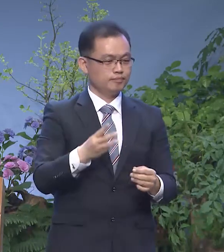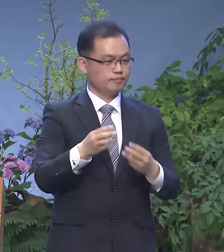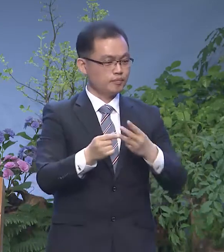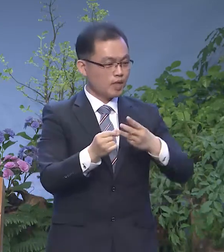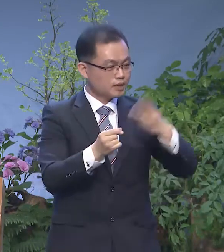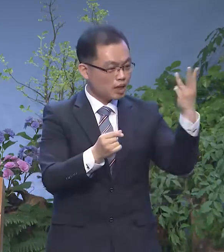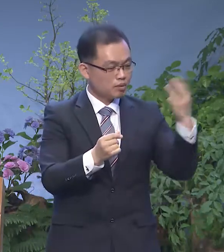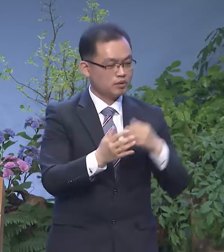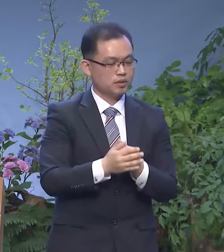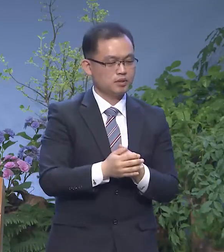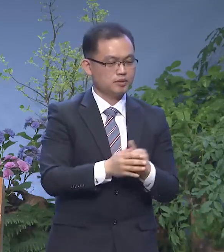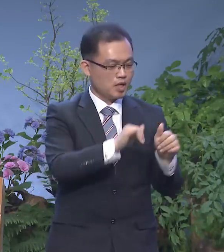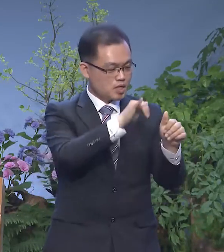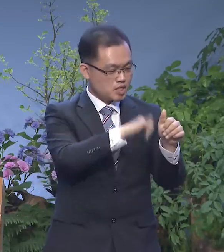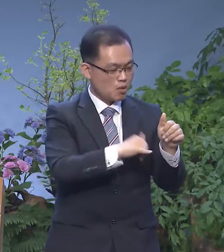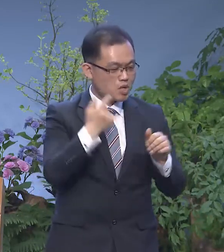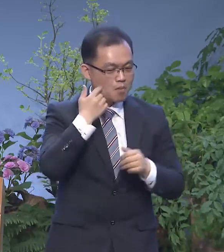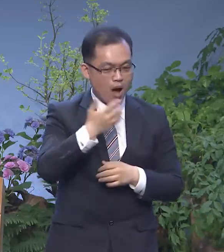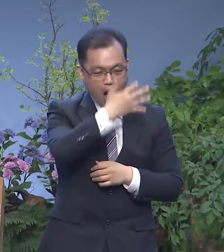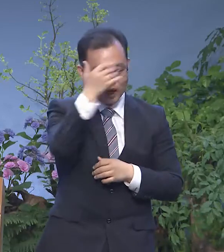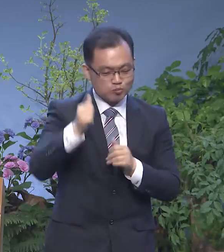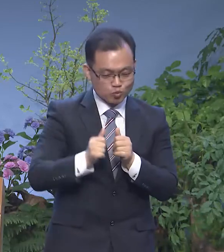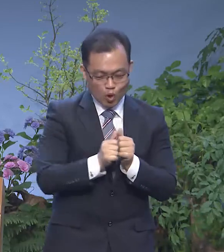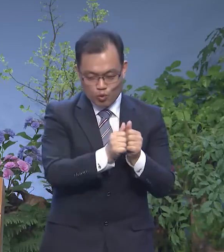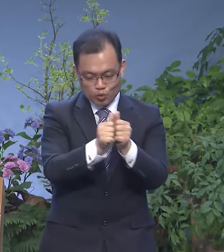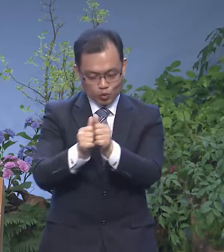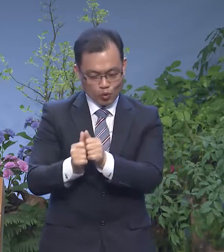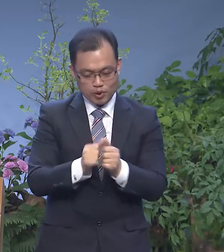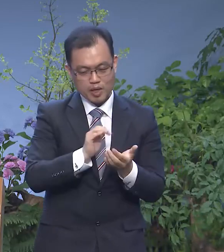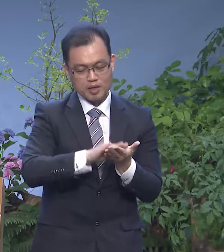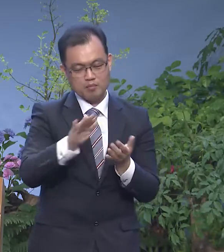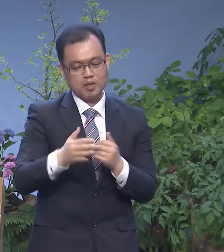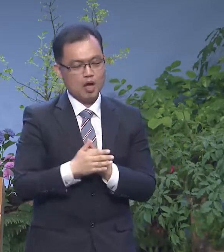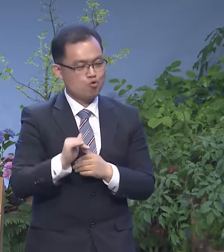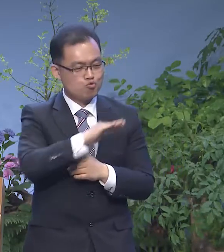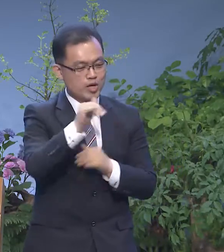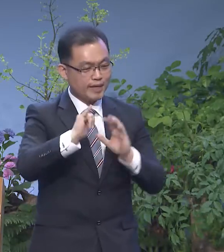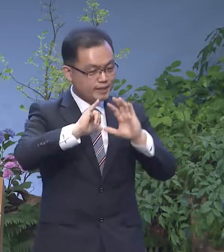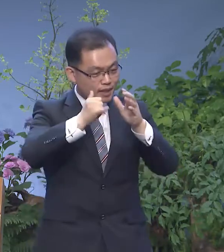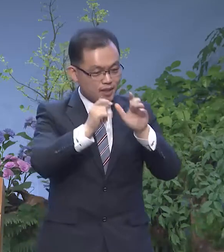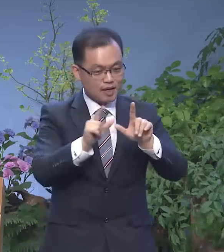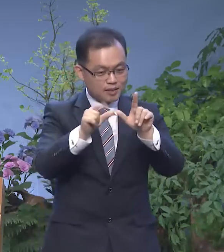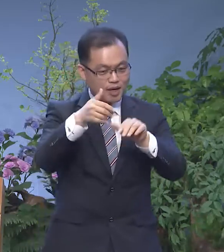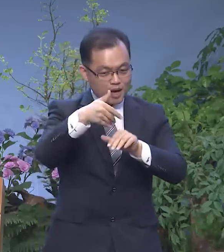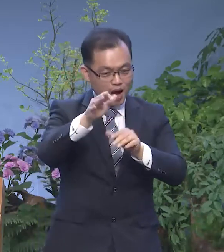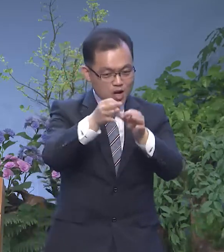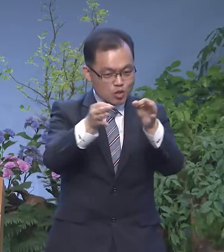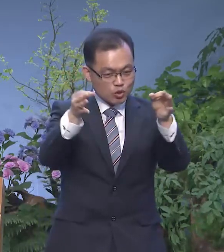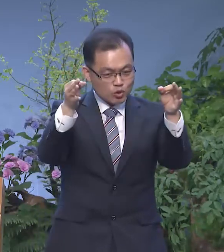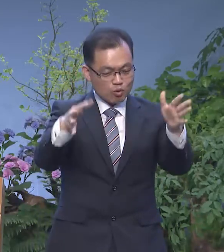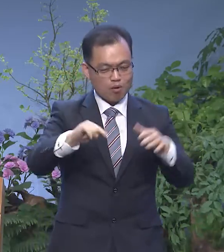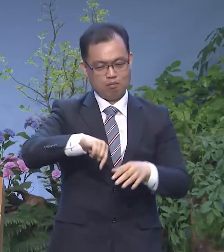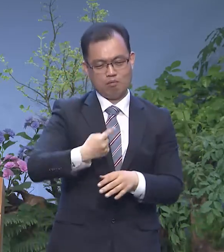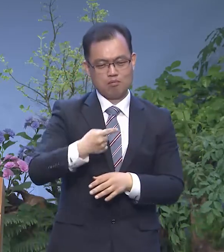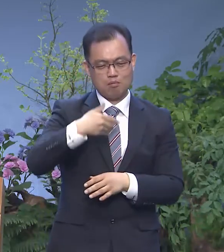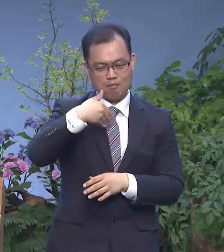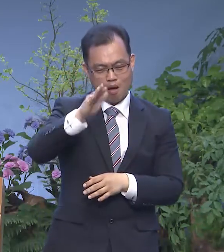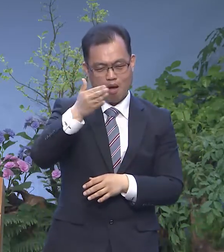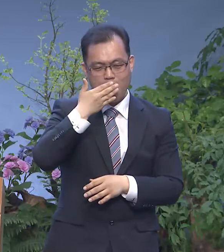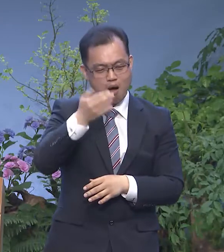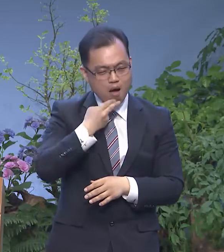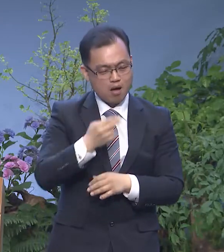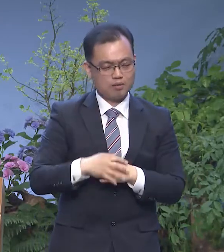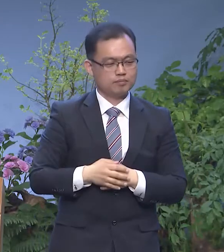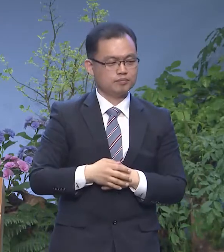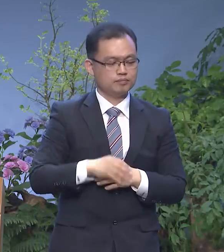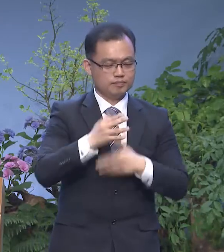아름다운 동행입니다 우리가 이 세상을 살아가면서 홀로 이 길을 갈 수가 없습니다 성경은 우리로